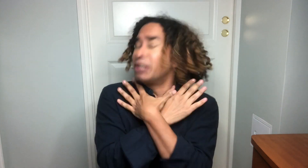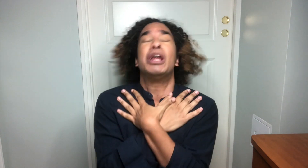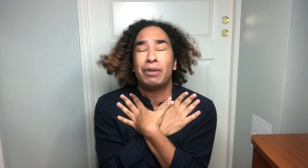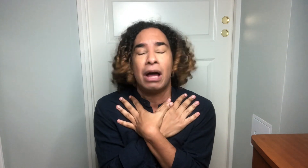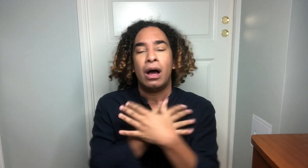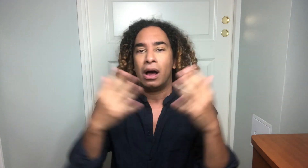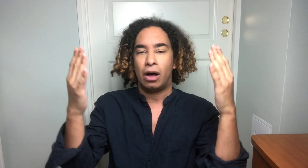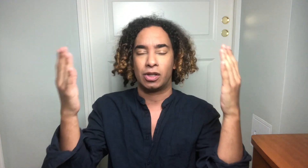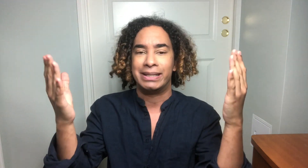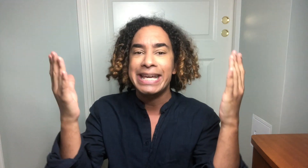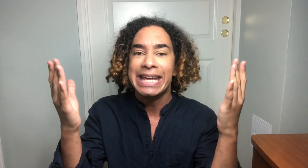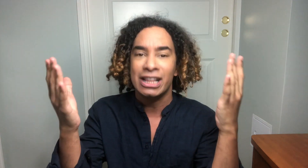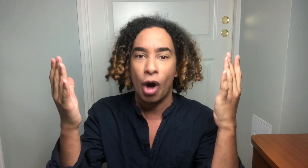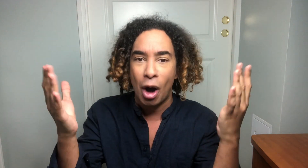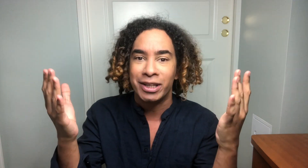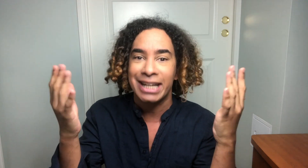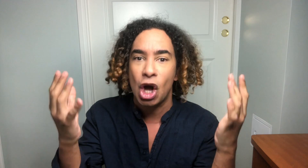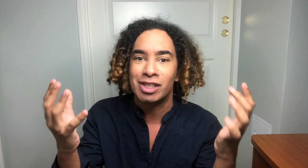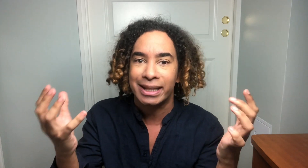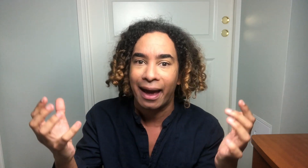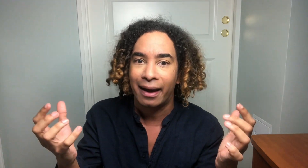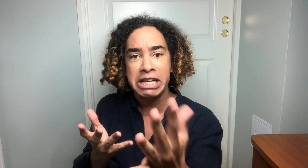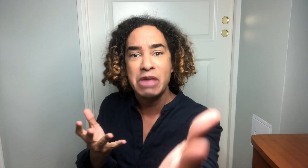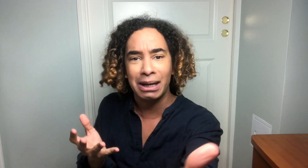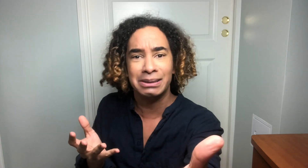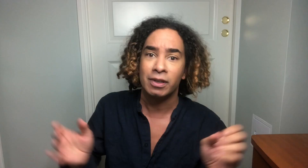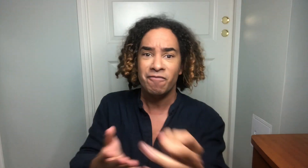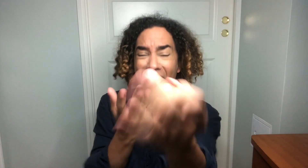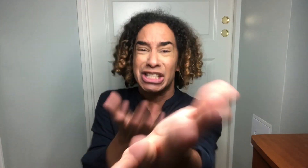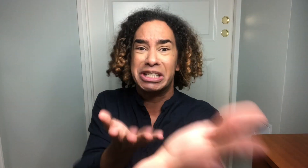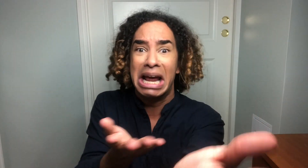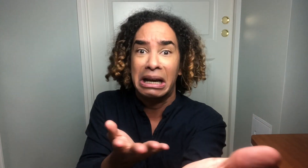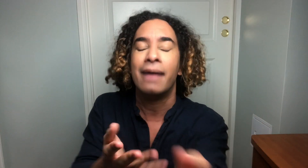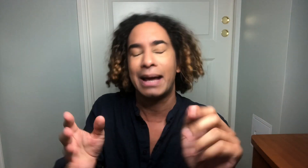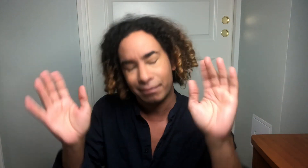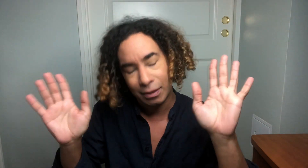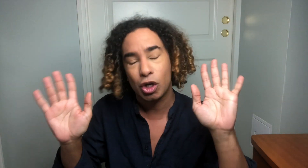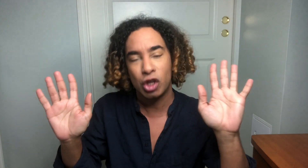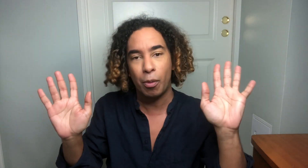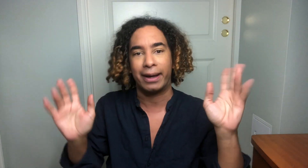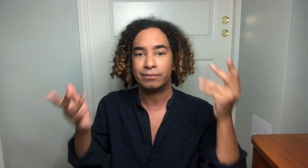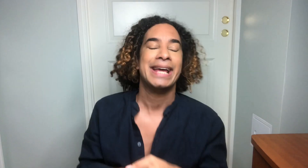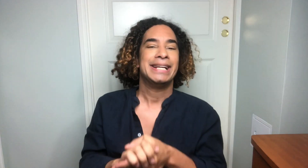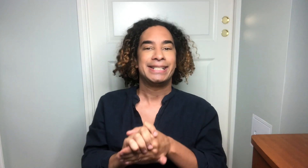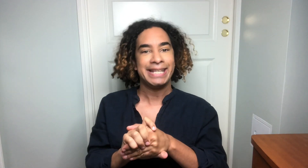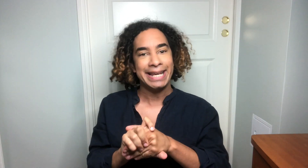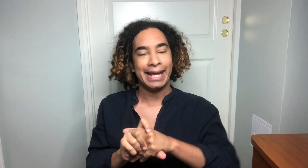har drømt om det. Altså, gi noen mann en sjanse til. Gi noen. Vær så slell! Nei, men dere skjønner poenget. Siri,